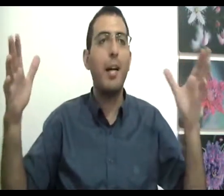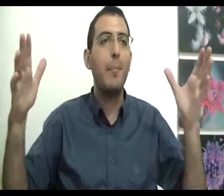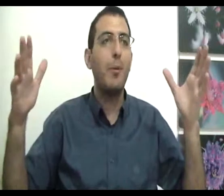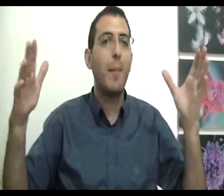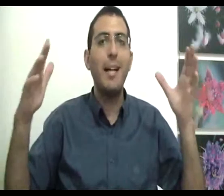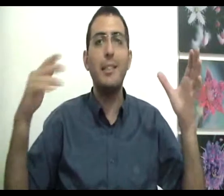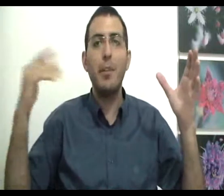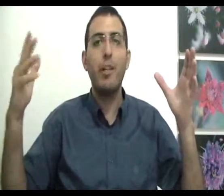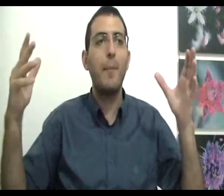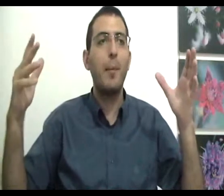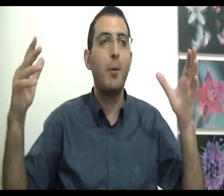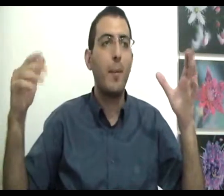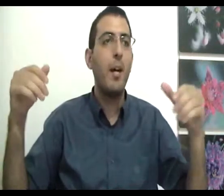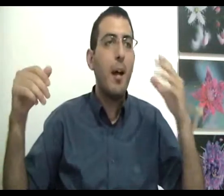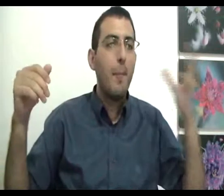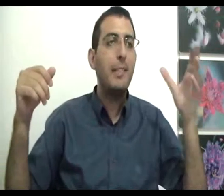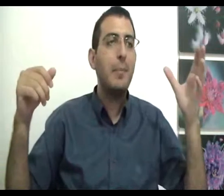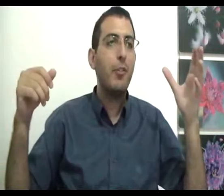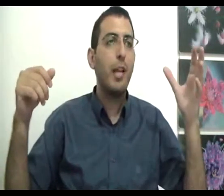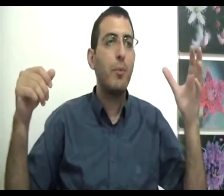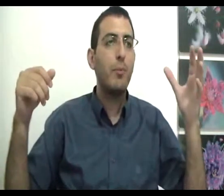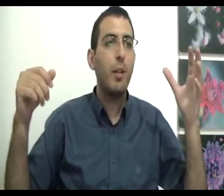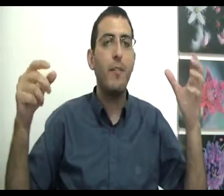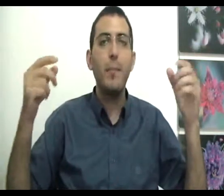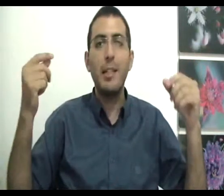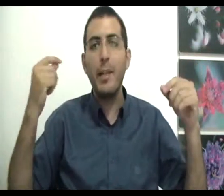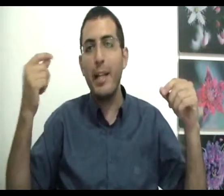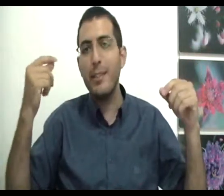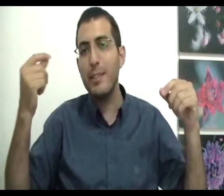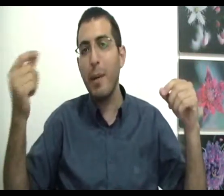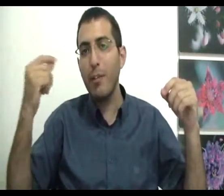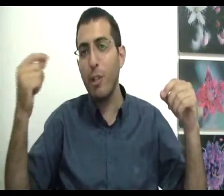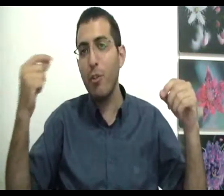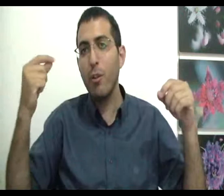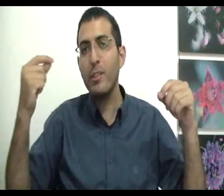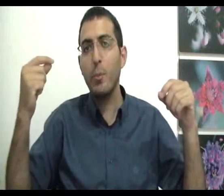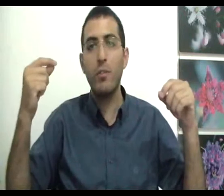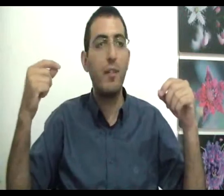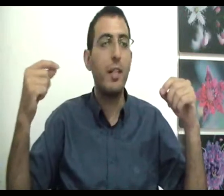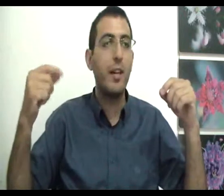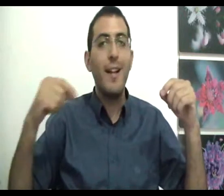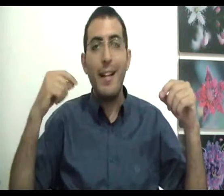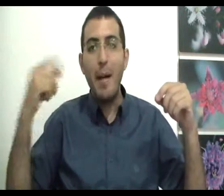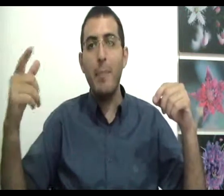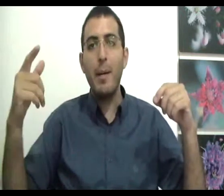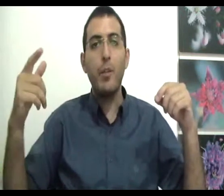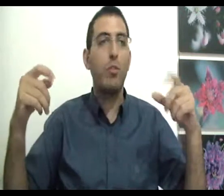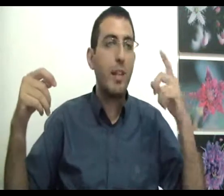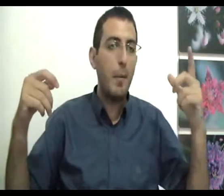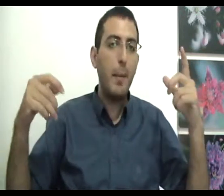רע בעולם מה הסיבה שקיים רע בעולם מה הסיבה שקיים טוב בעולם ואם האדם יגלה את הסיבה הראשונה של כל הסיבות ויבין למה פעם יש טוב למה פעם